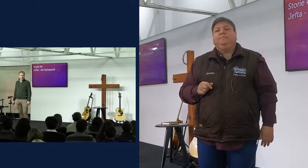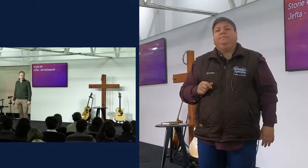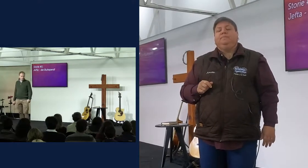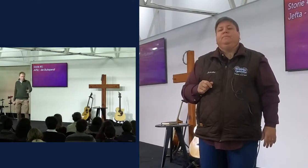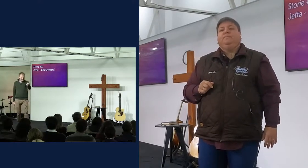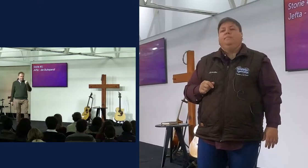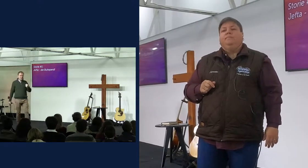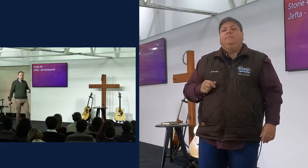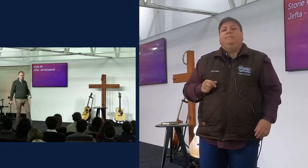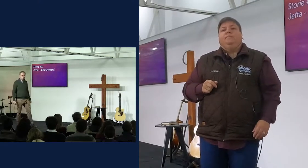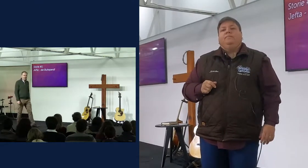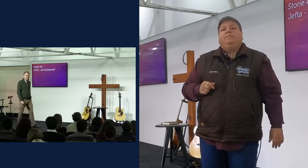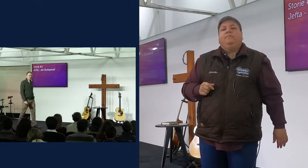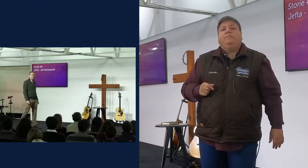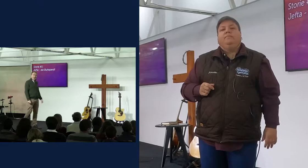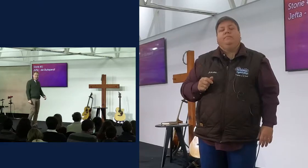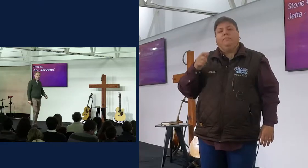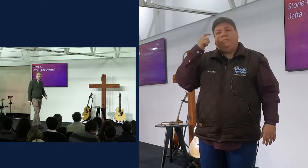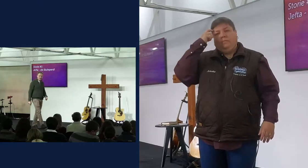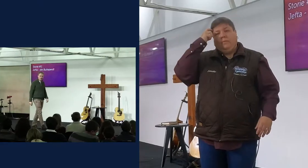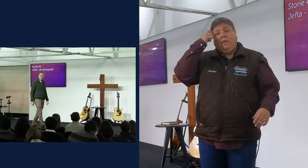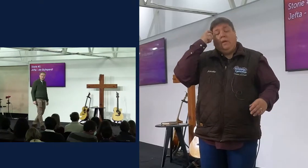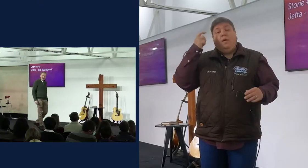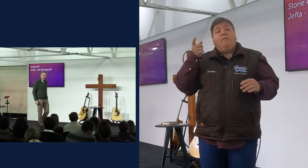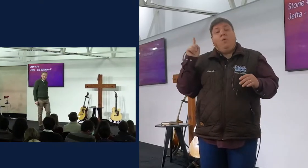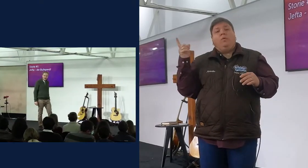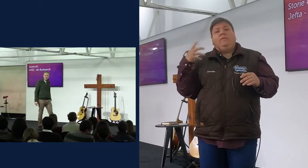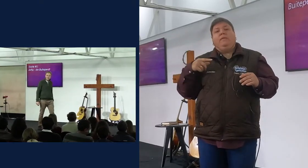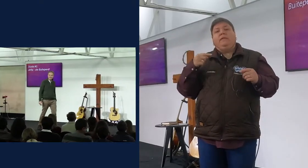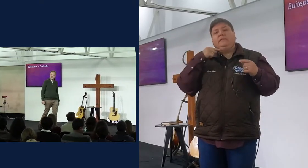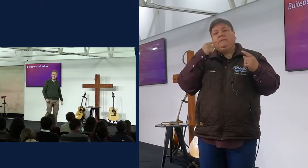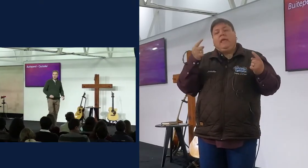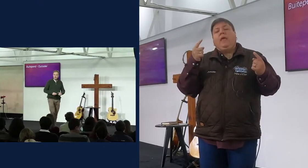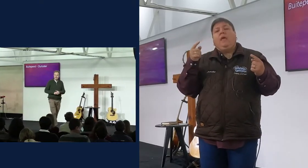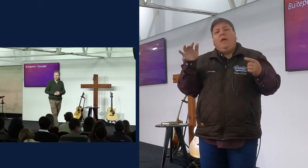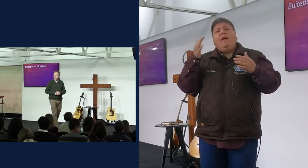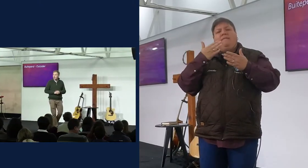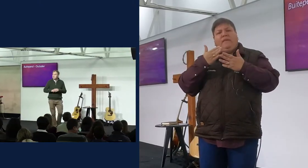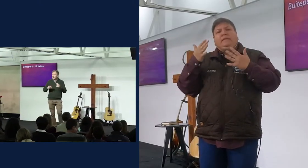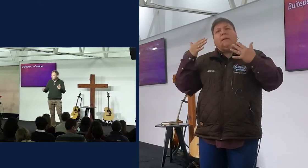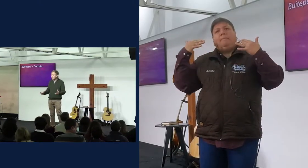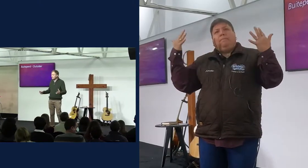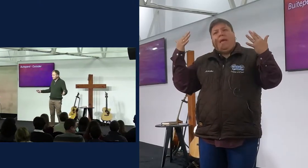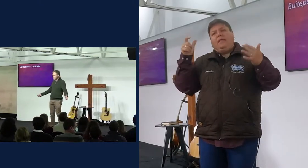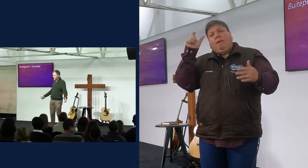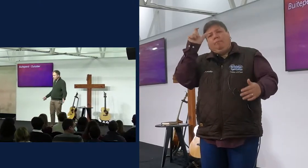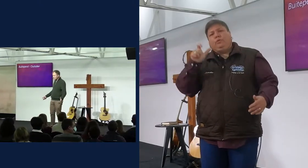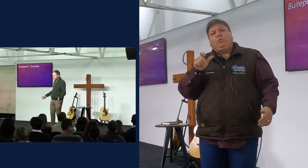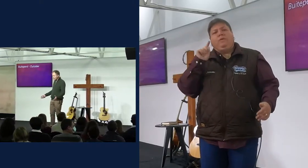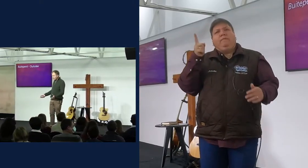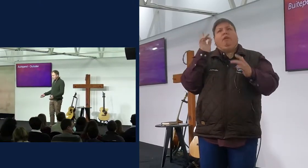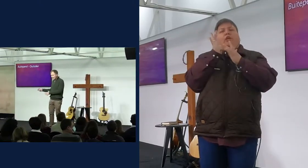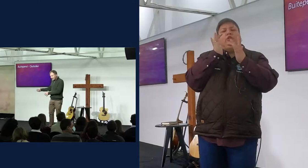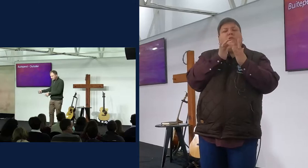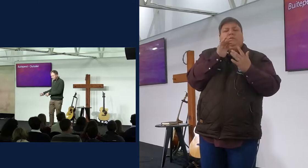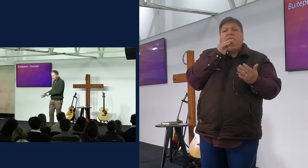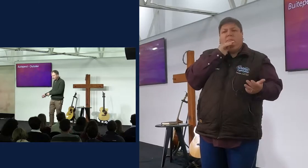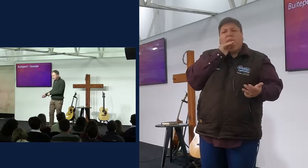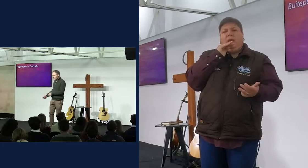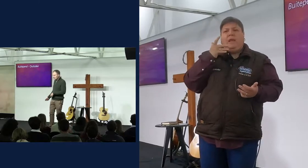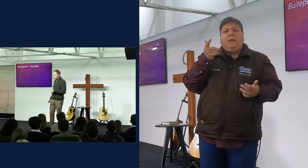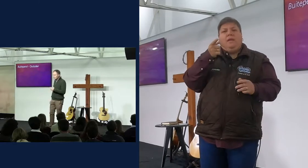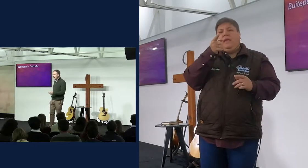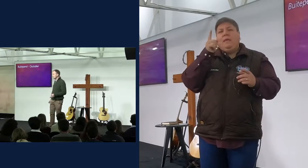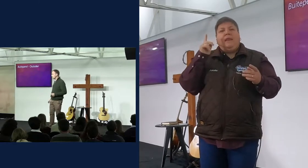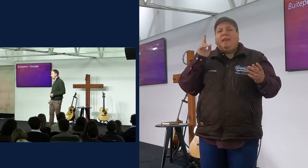en vir oog en wil ek dit half en half uithaal, om jou uit te dag, om een buiteperd te wees vir die heren. Nou, een buiteperd, as ek het in Engels kan sê, is een outsider.